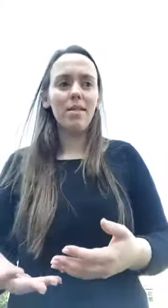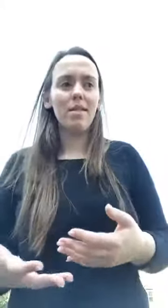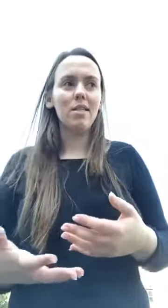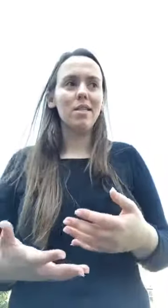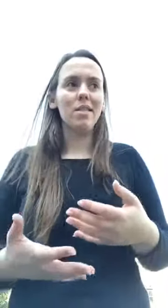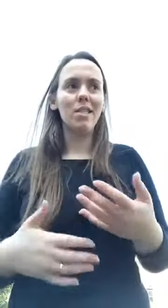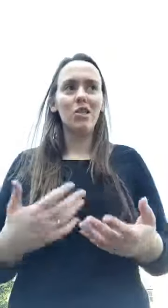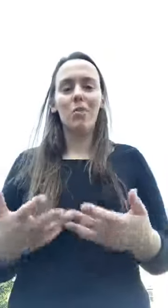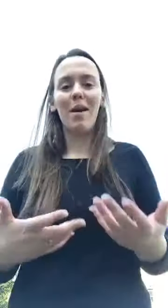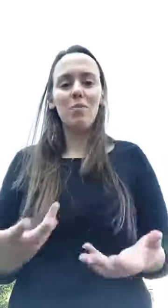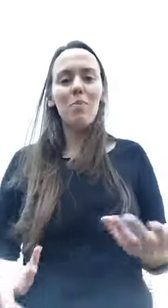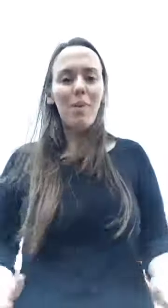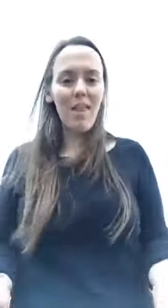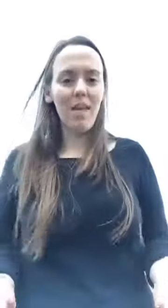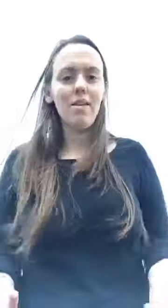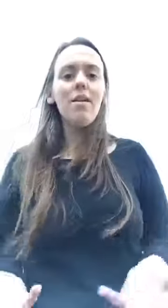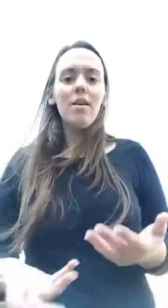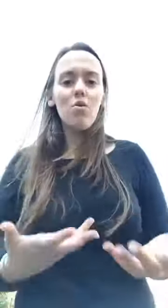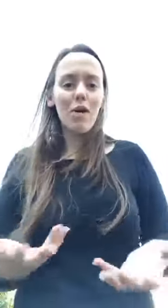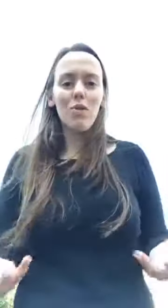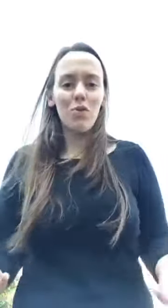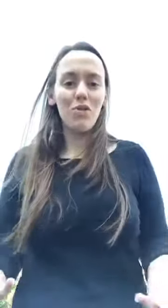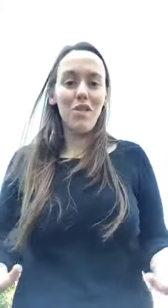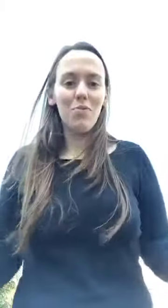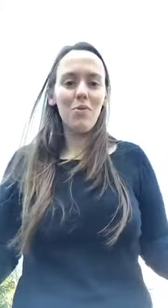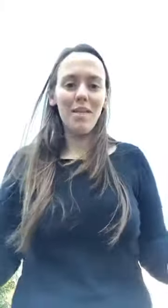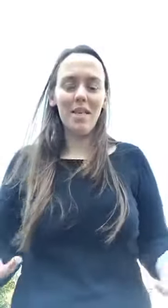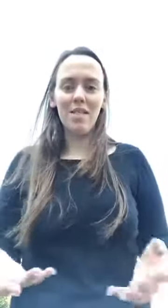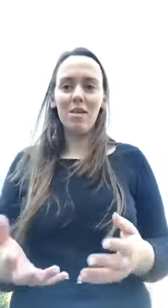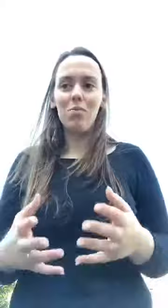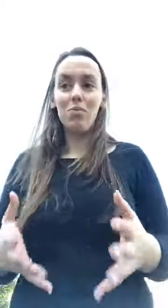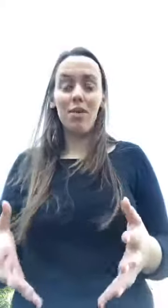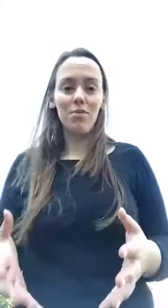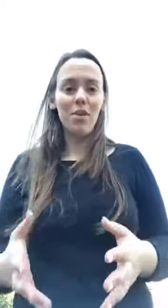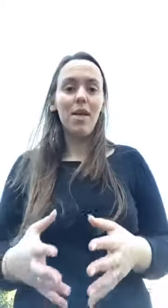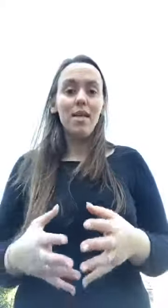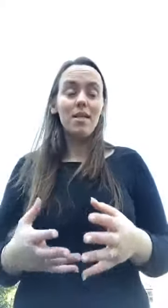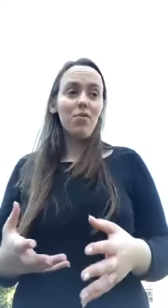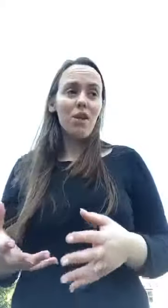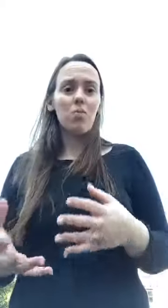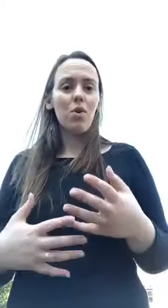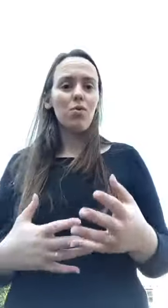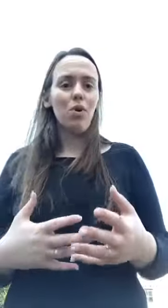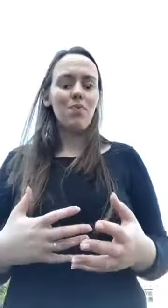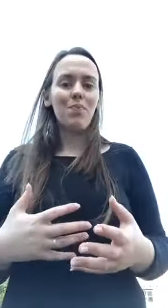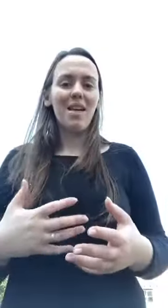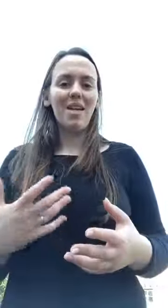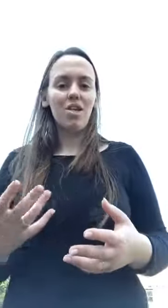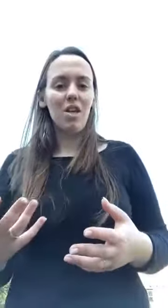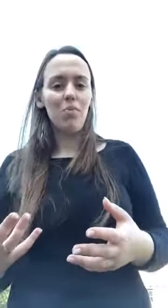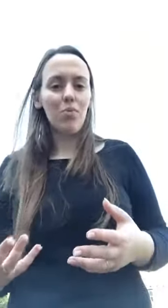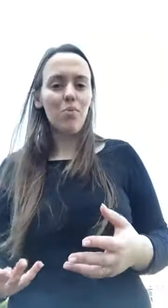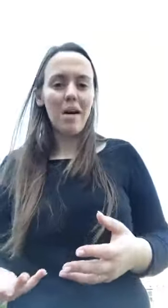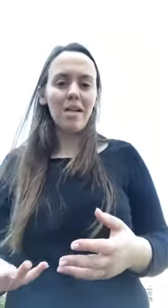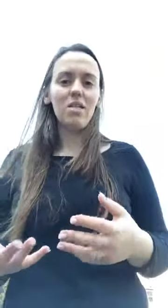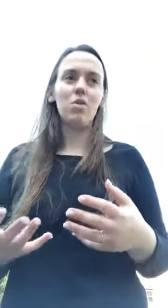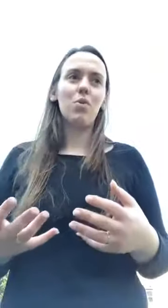das que mais me pedem quase todos os dias por mensagem. Portanto, se de facto procuram relaxar um pouco mais, se